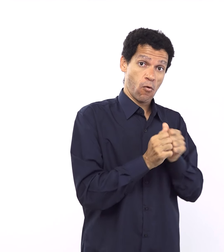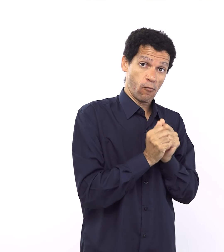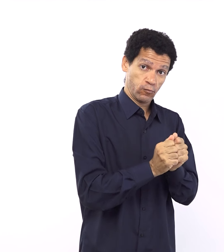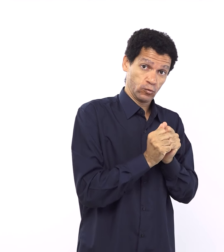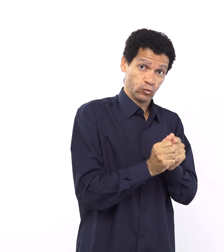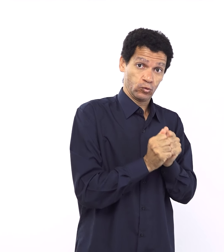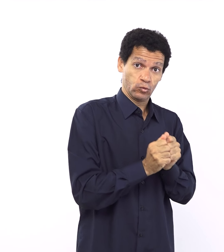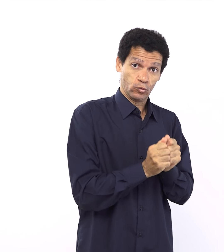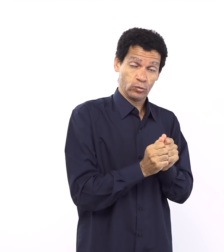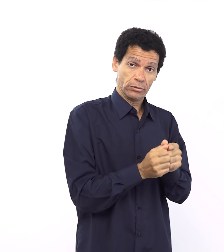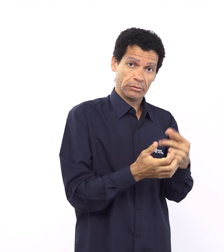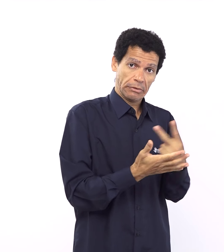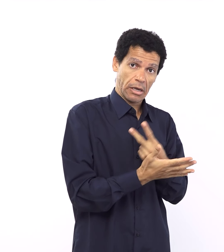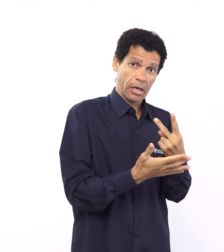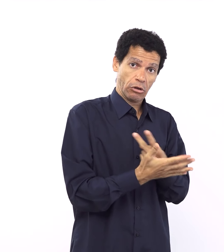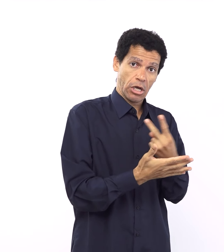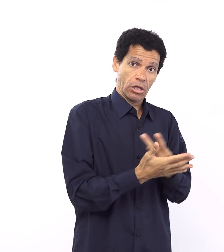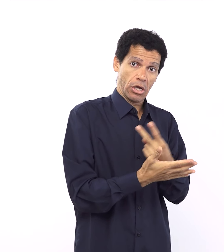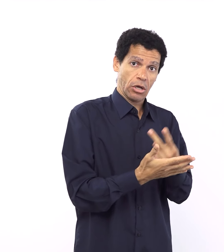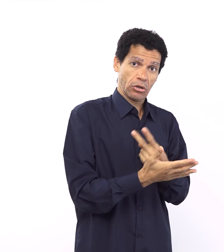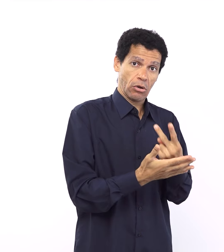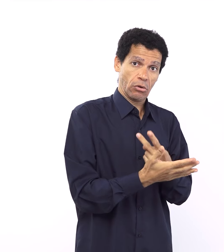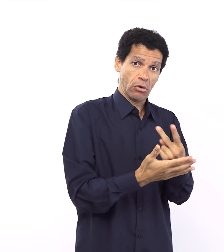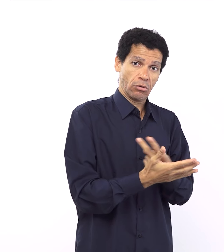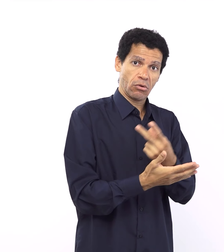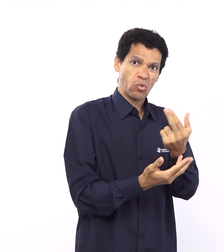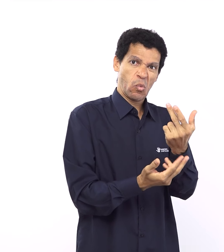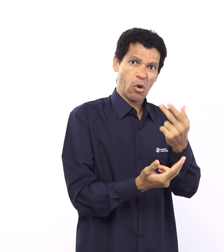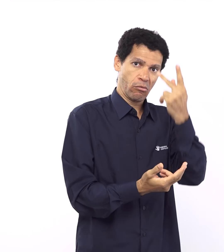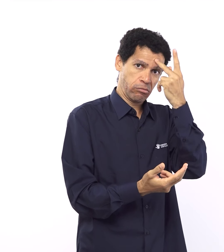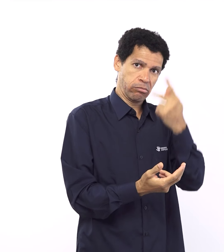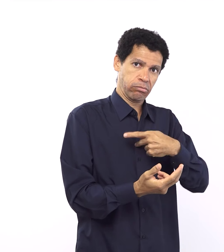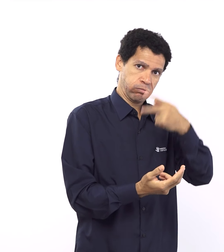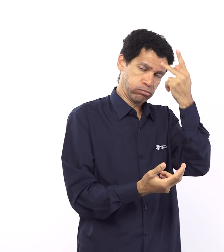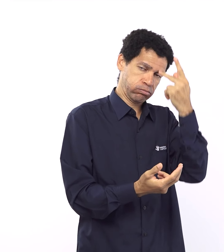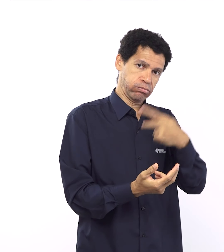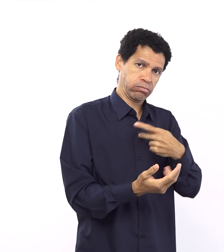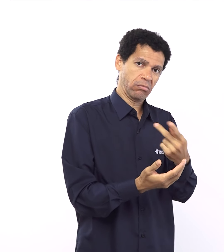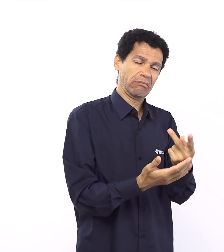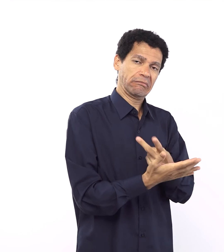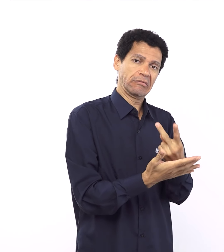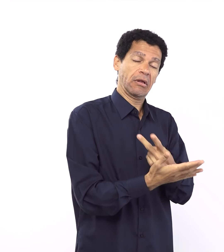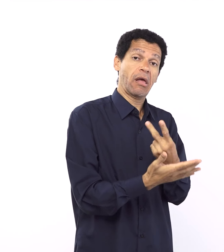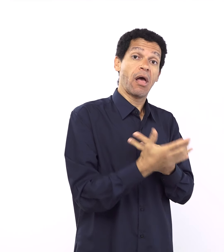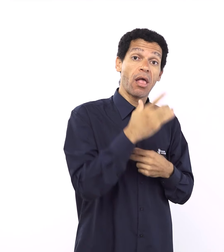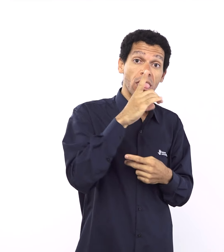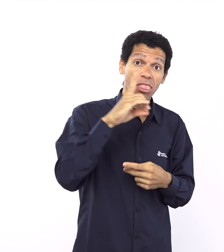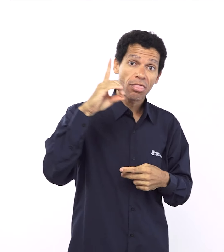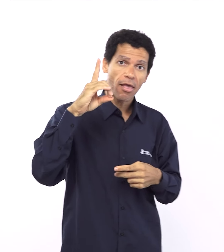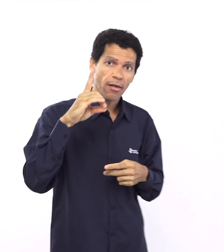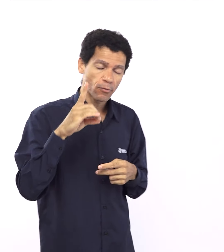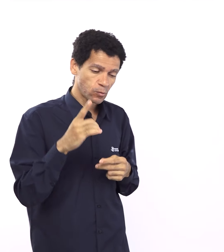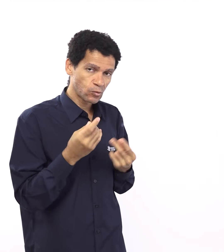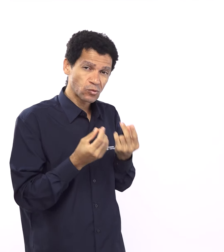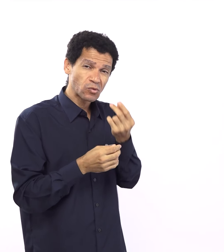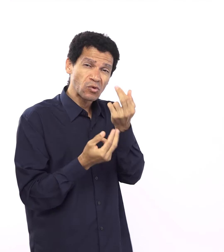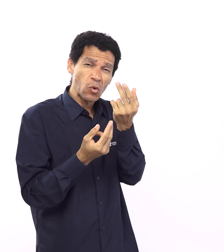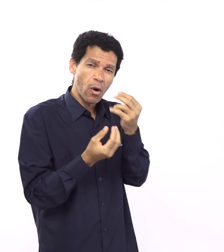diz assim, agora se ficar junto eles vão se separar de mim, não vai dar certo, espalha. Aí Deus suscita Abraão e diz, agora